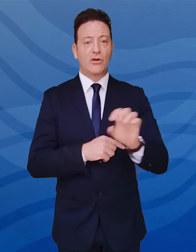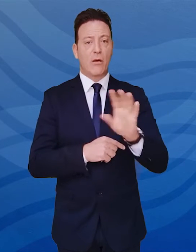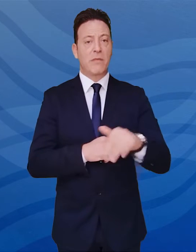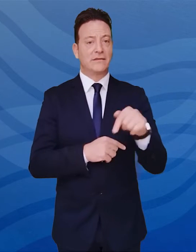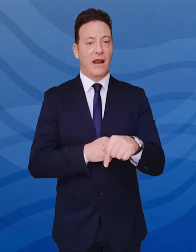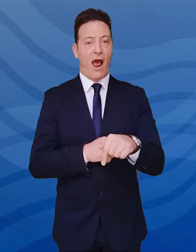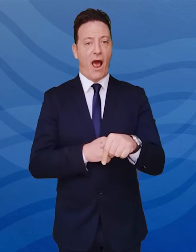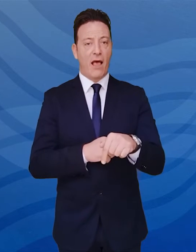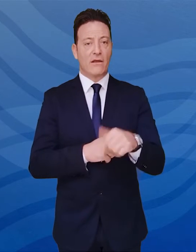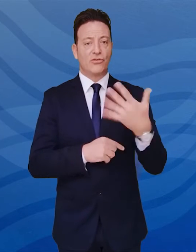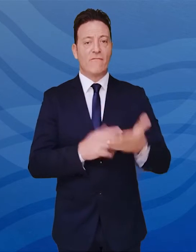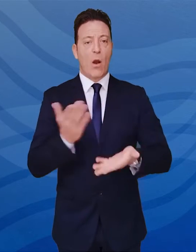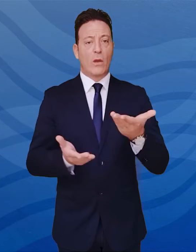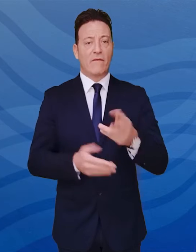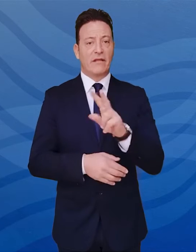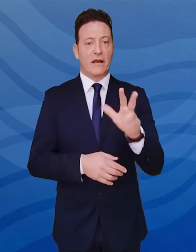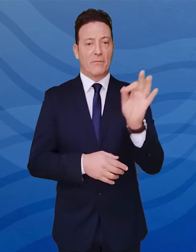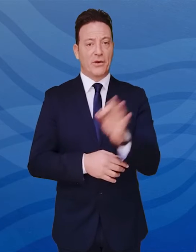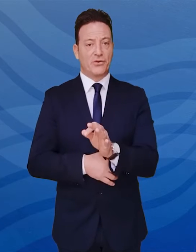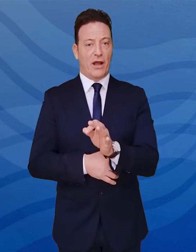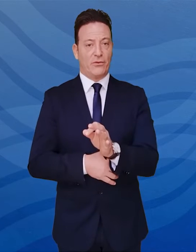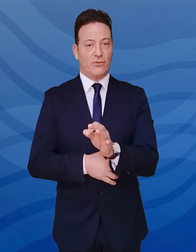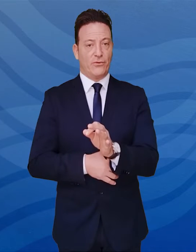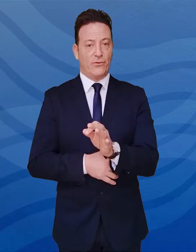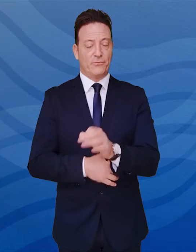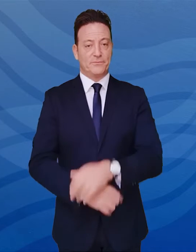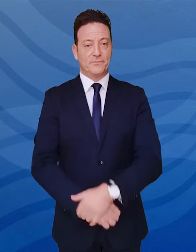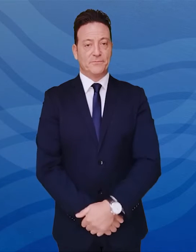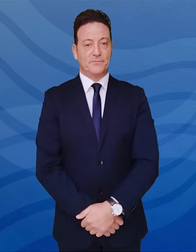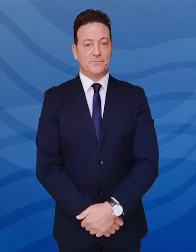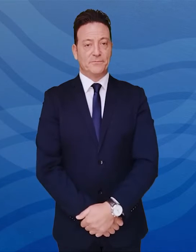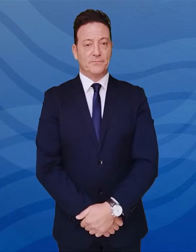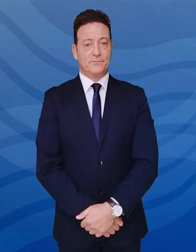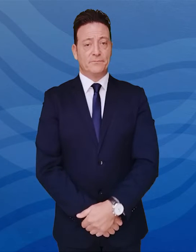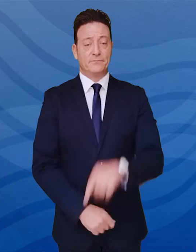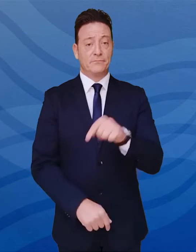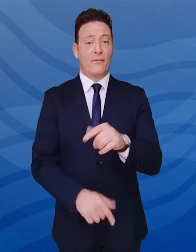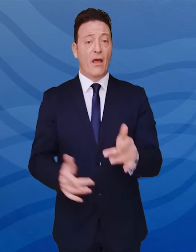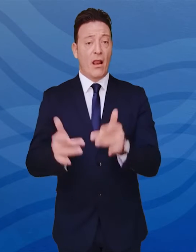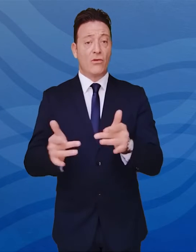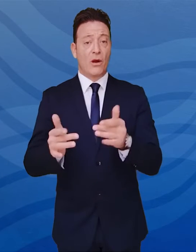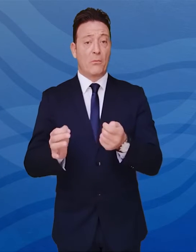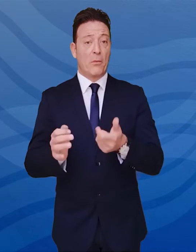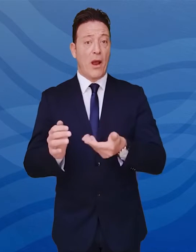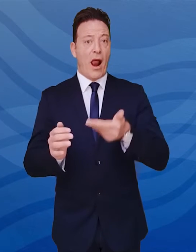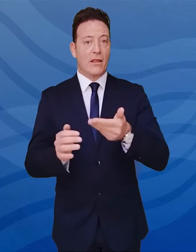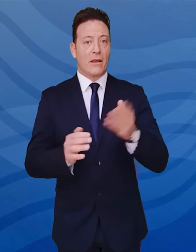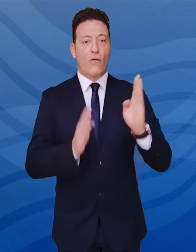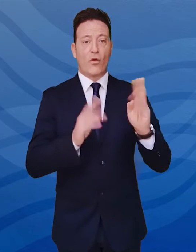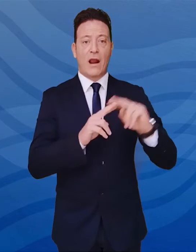Basilicata è del 23%, leggermente più alto rispetto alla media nazionale.